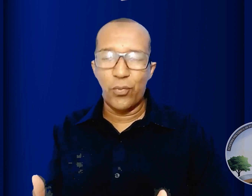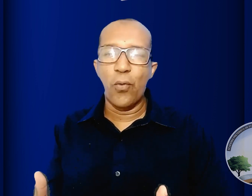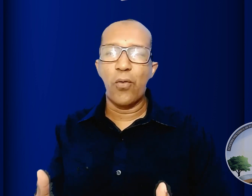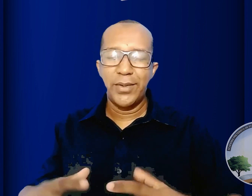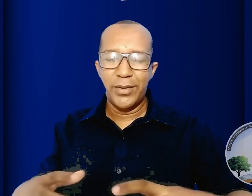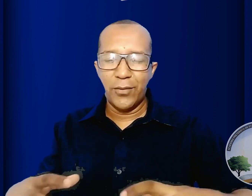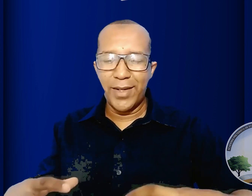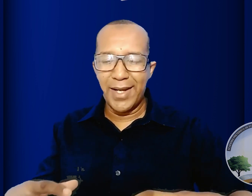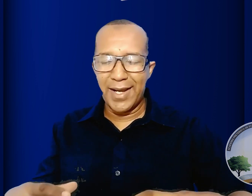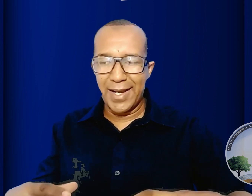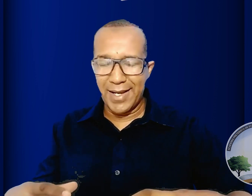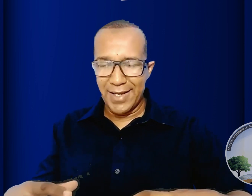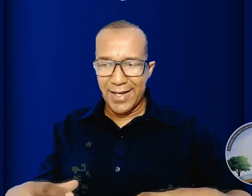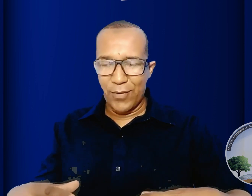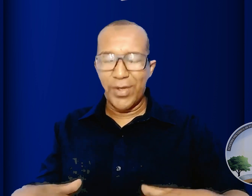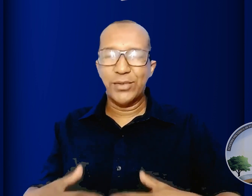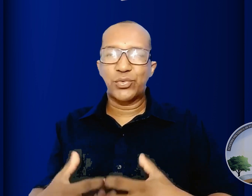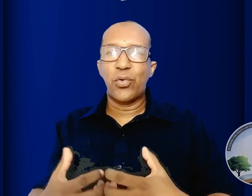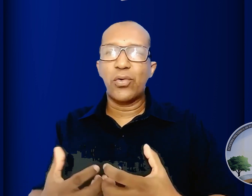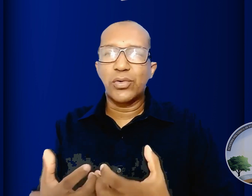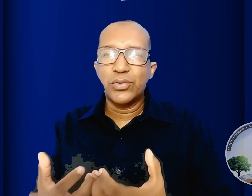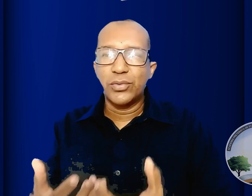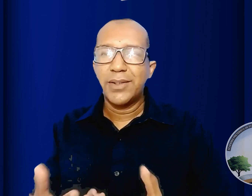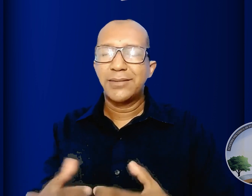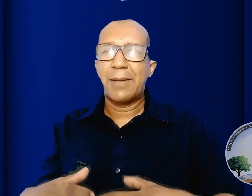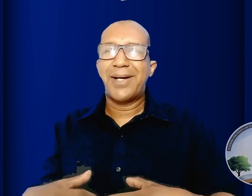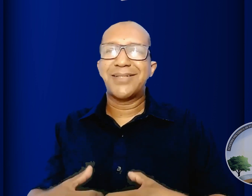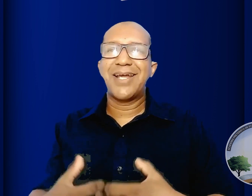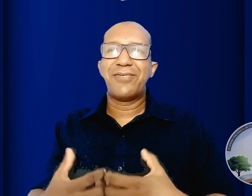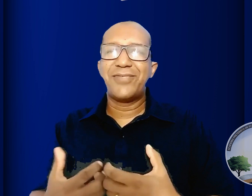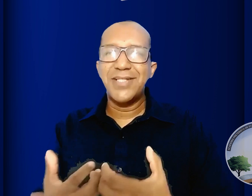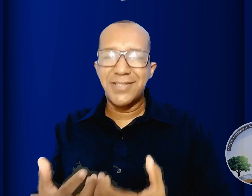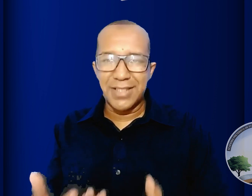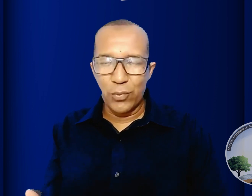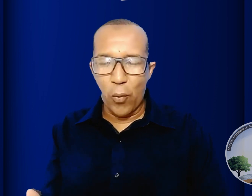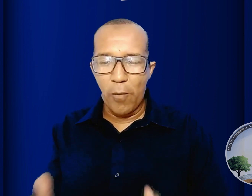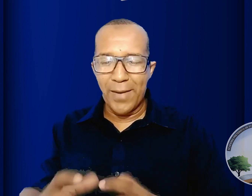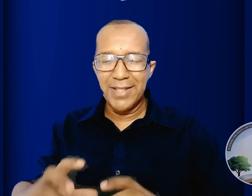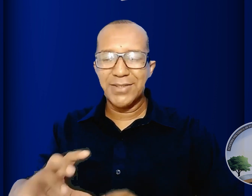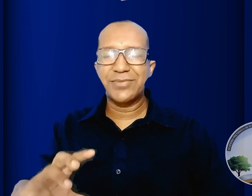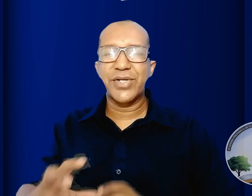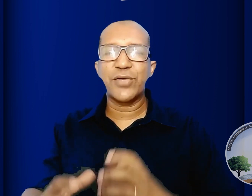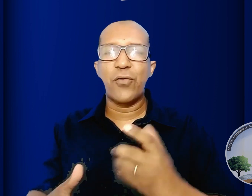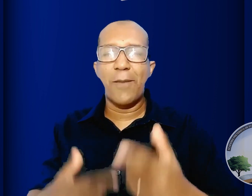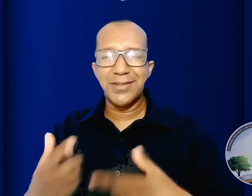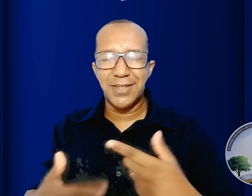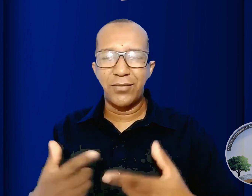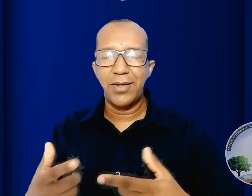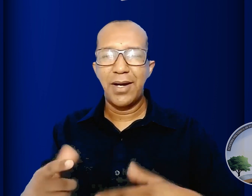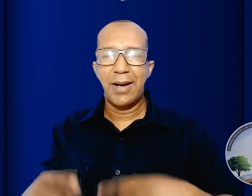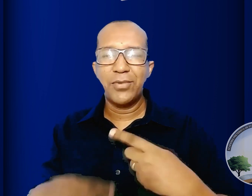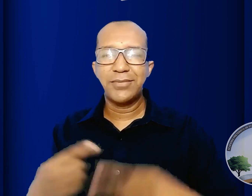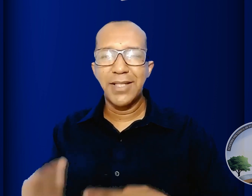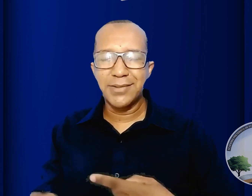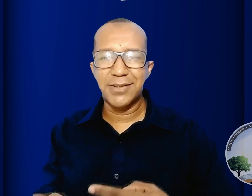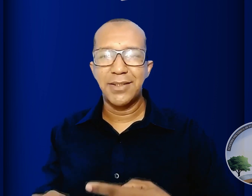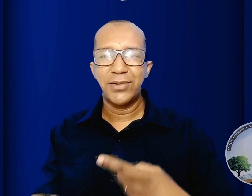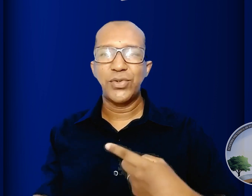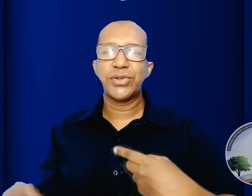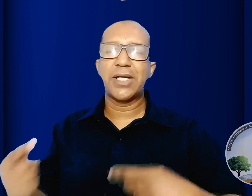corpo não é o retorno da matéria física do corpo mas a transformação a mudança do estado